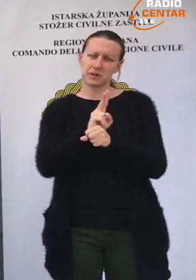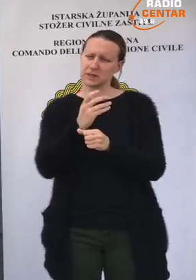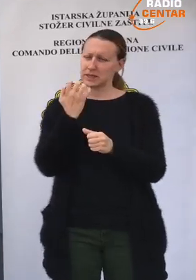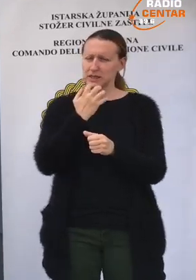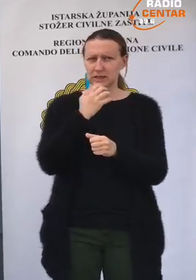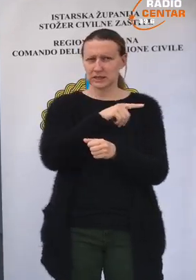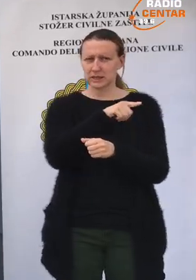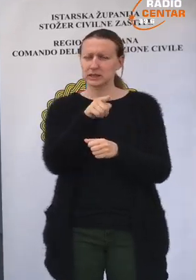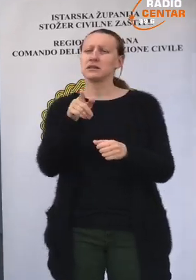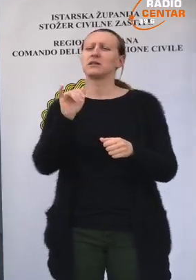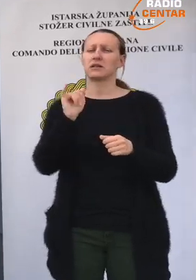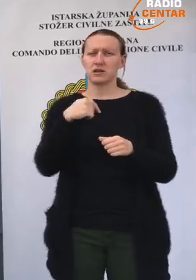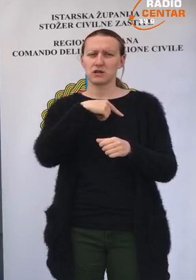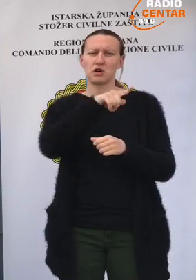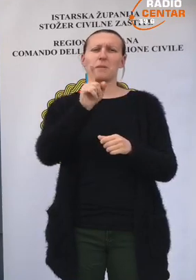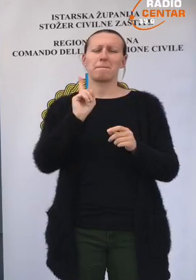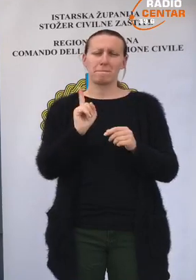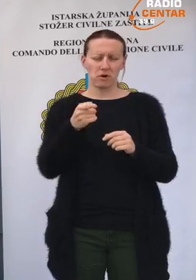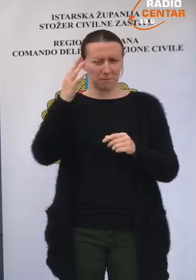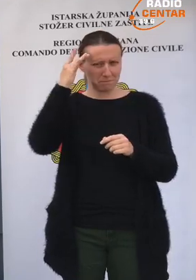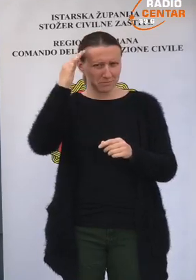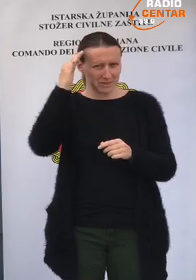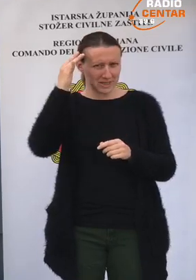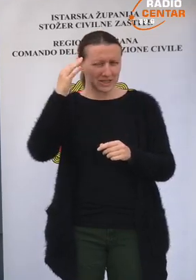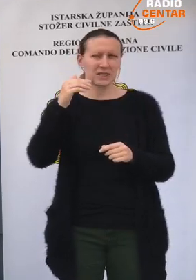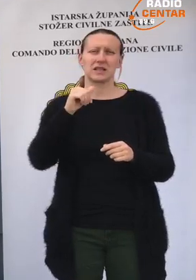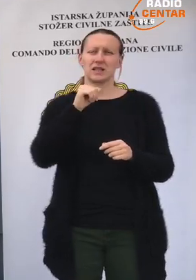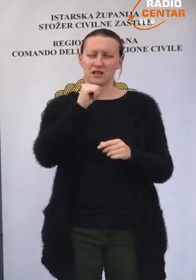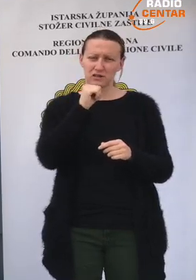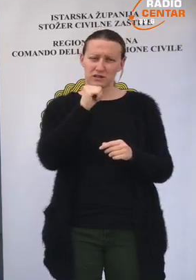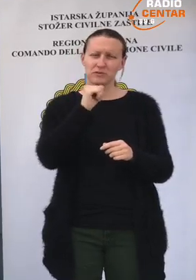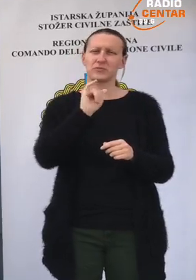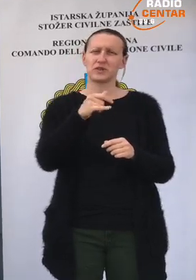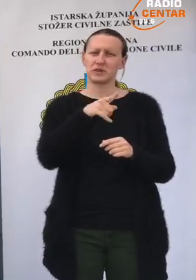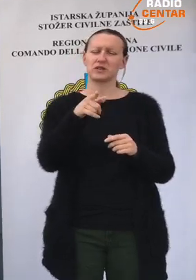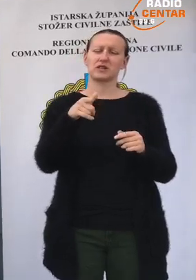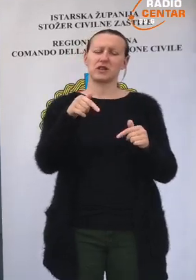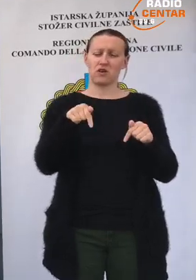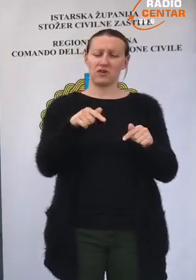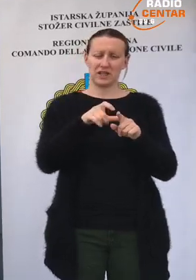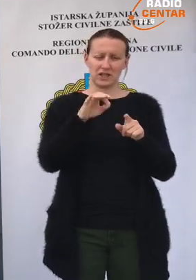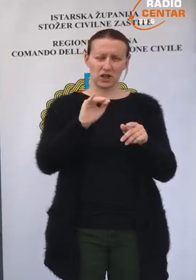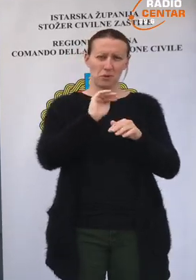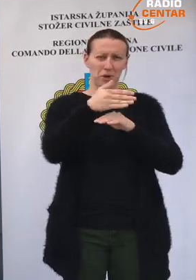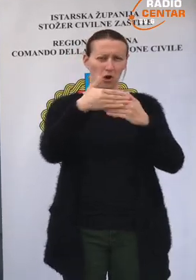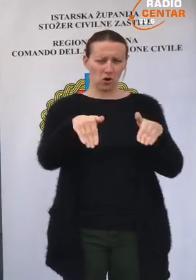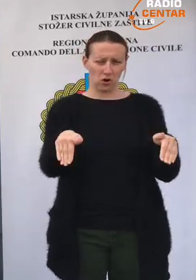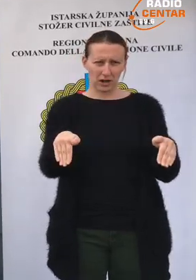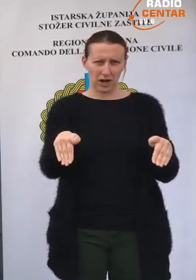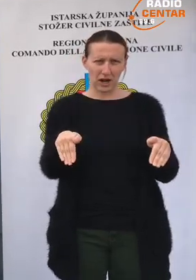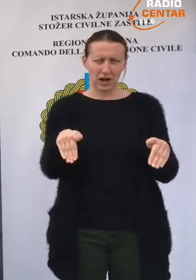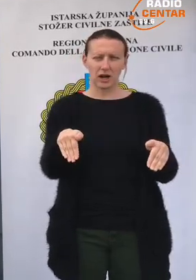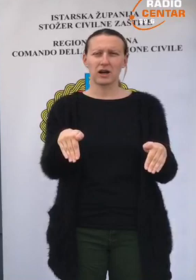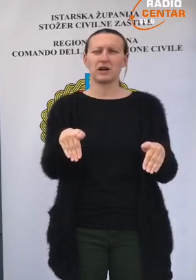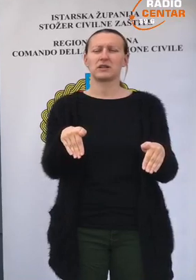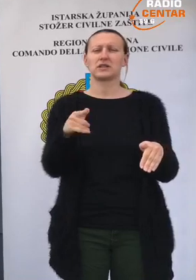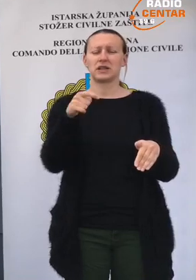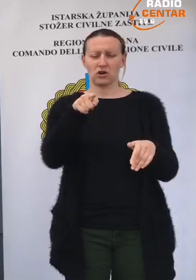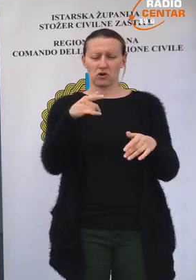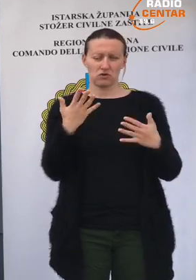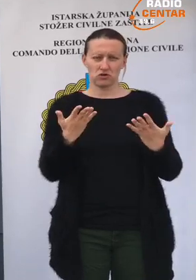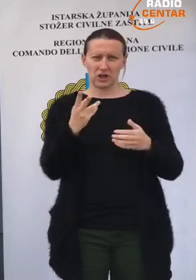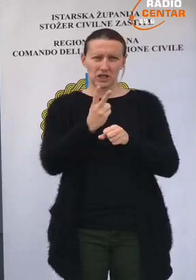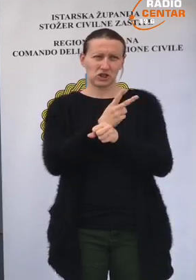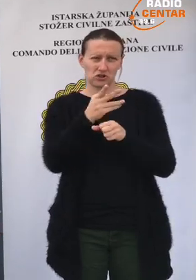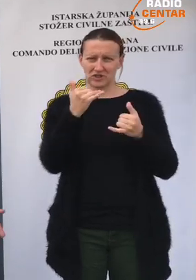paso, slažem se s vama. I tekako ćemo se morati brinuti i da se pogotovo ovaj dio preko granice, jer